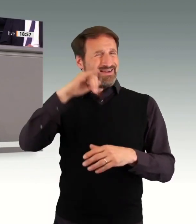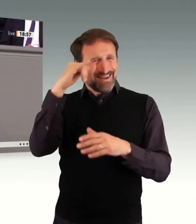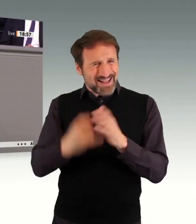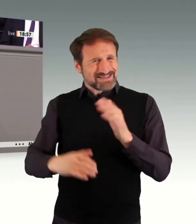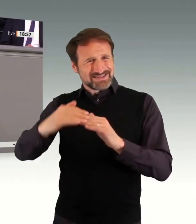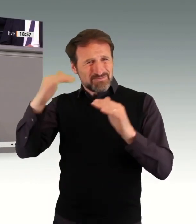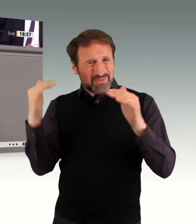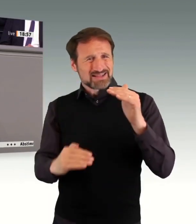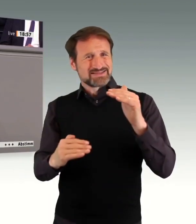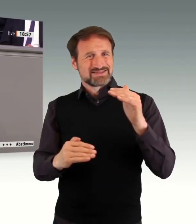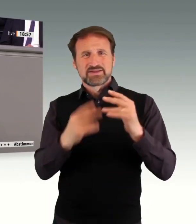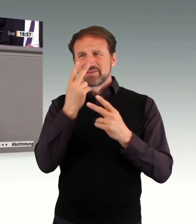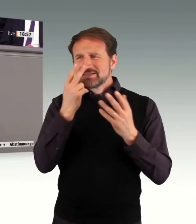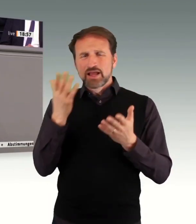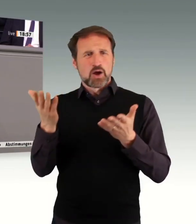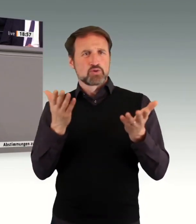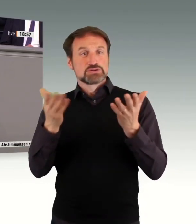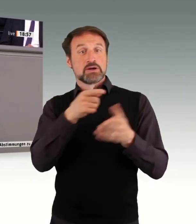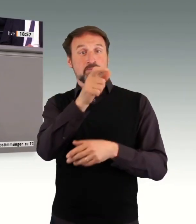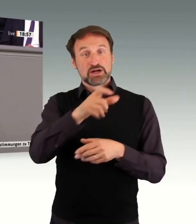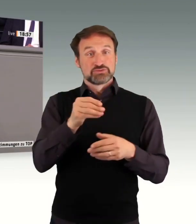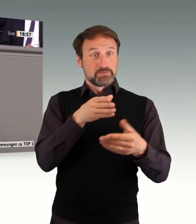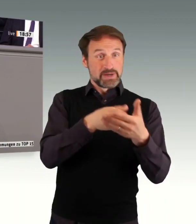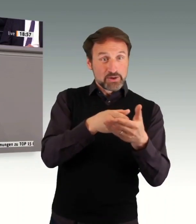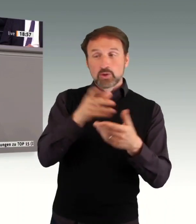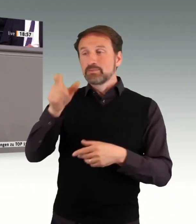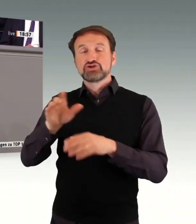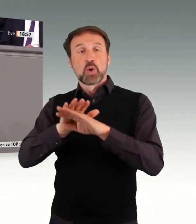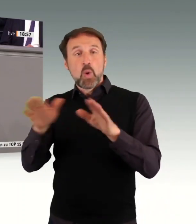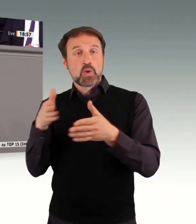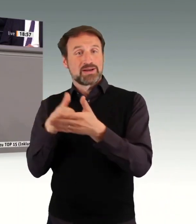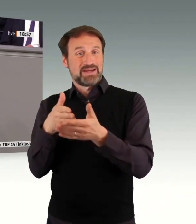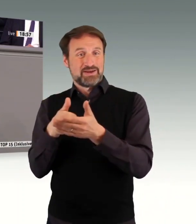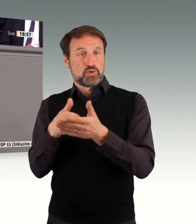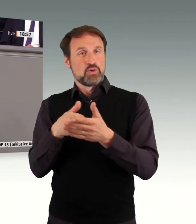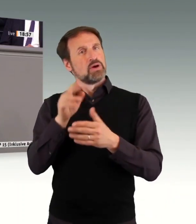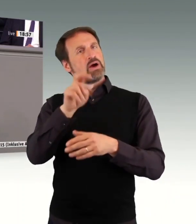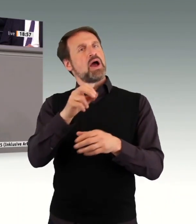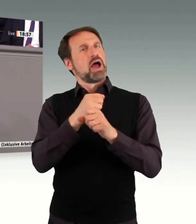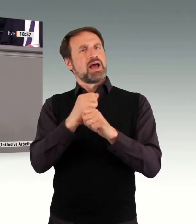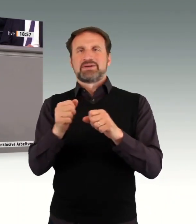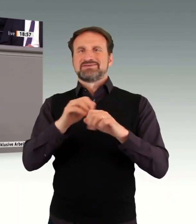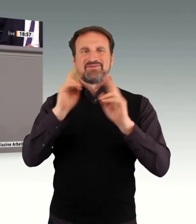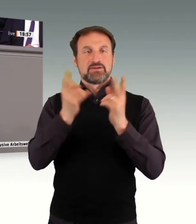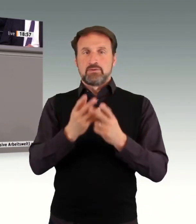nicht wichtig genug zu sein. Generell muss umgedacht werden. Das ist also eine gesamtgesellschaftliche, vor allem eine politisch wichtige